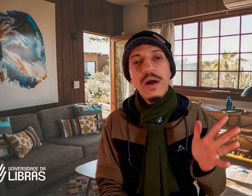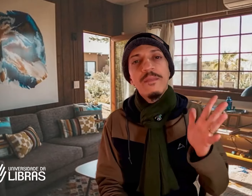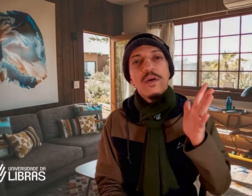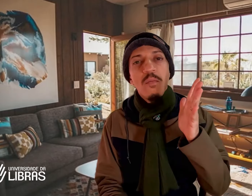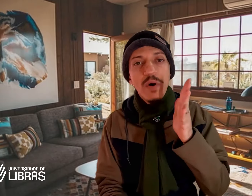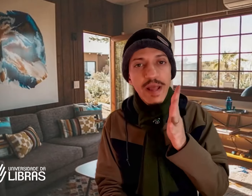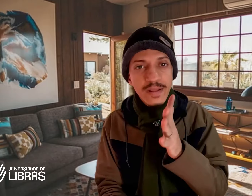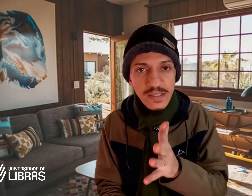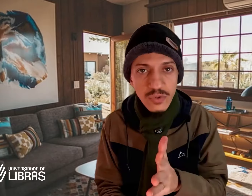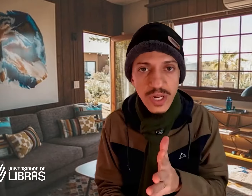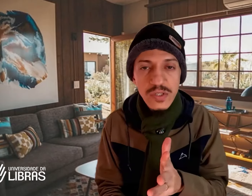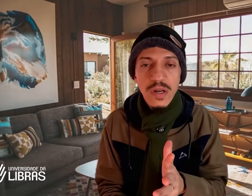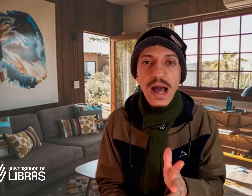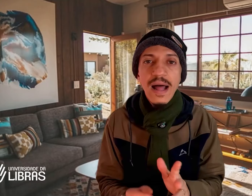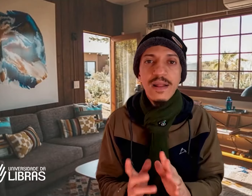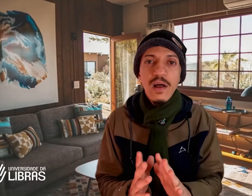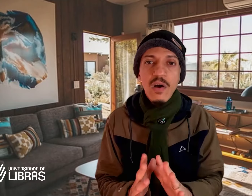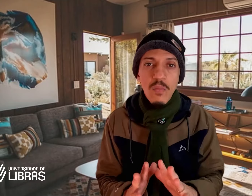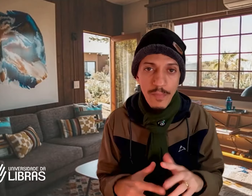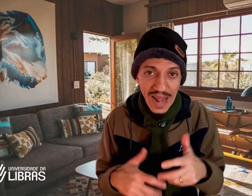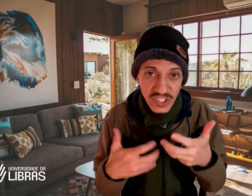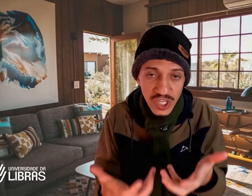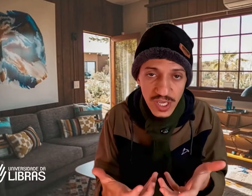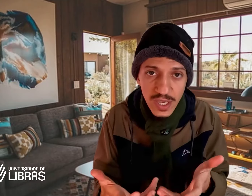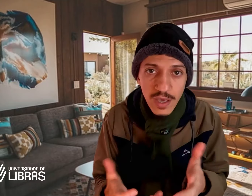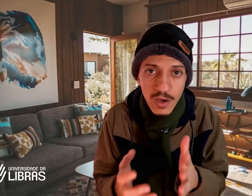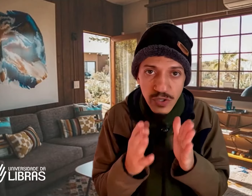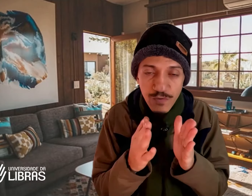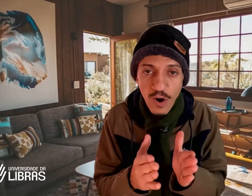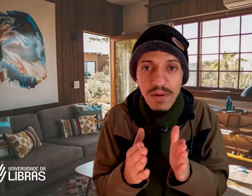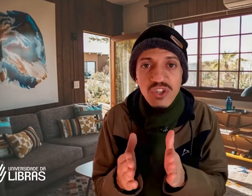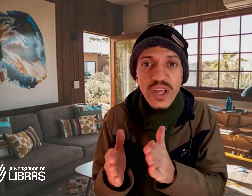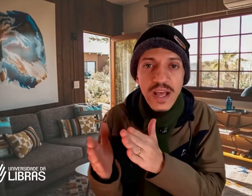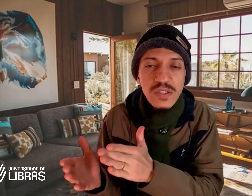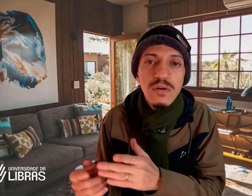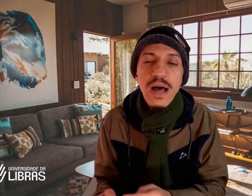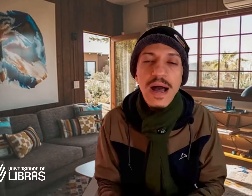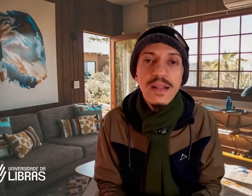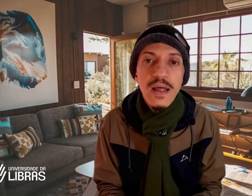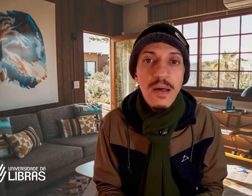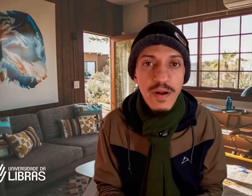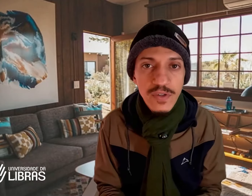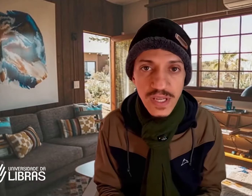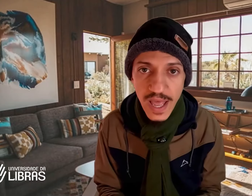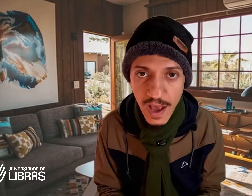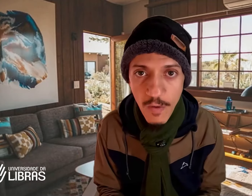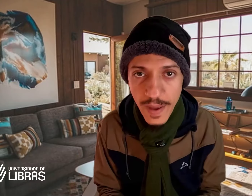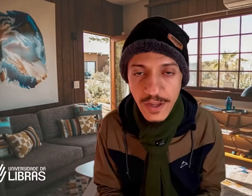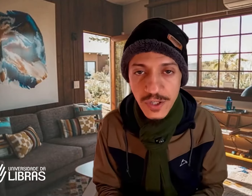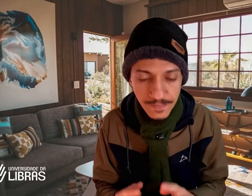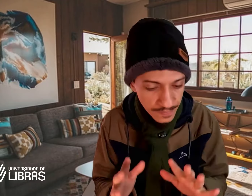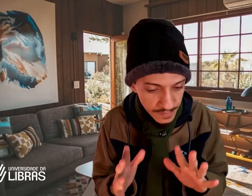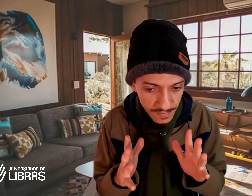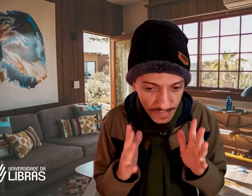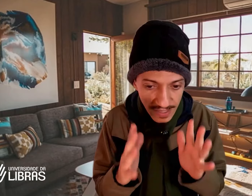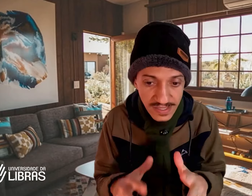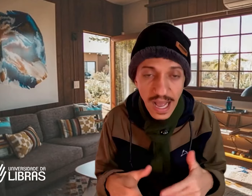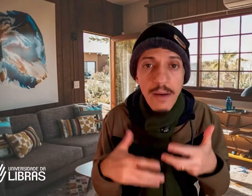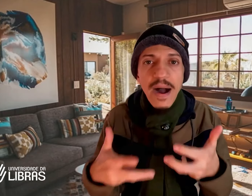uma orientação direcionada, pratique de forma direcionada para você realmente estar mais